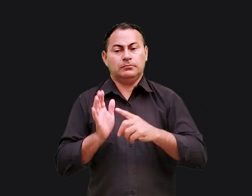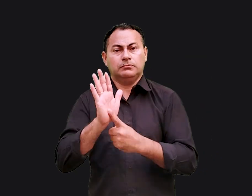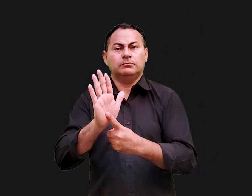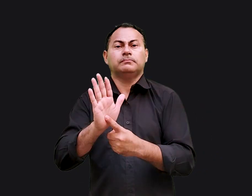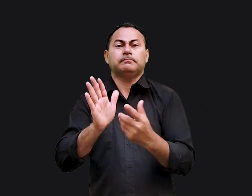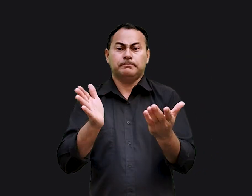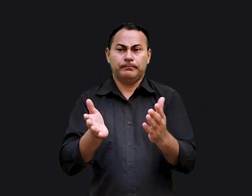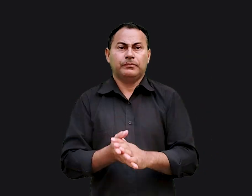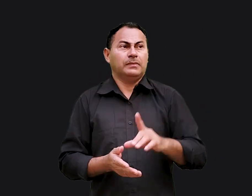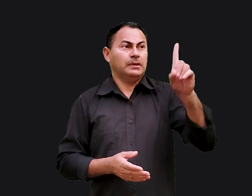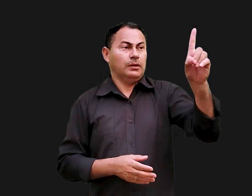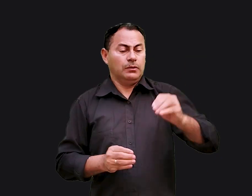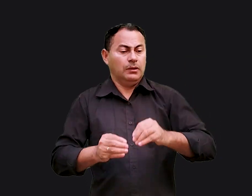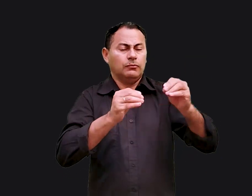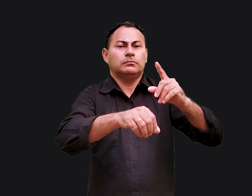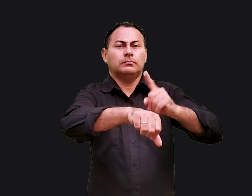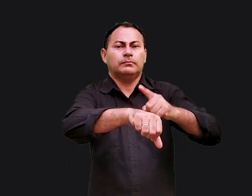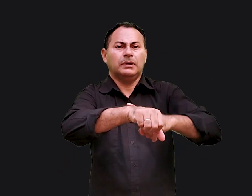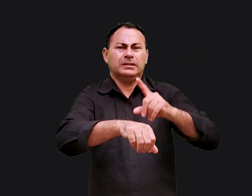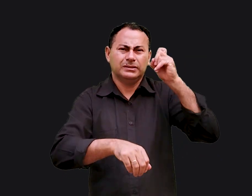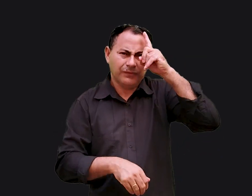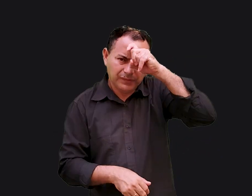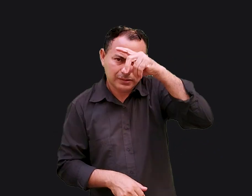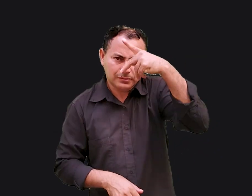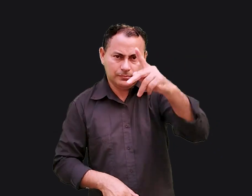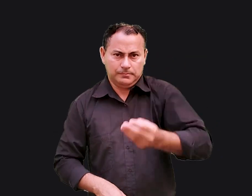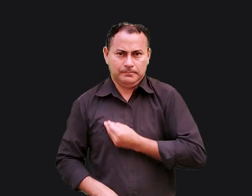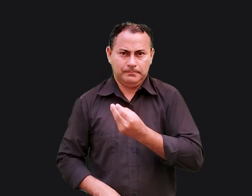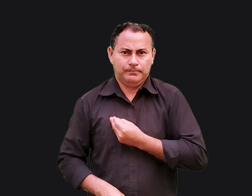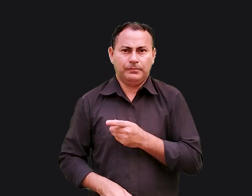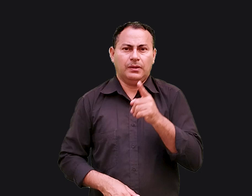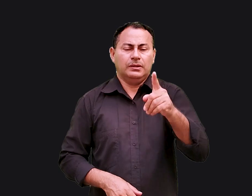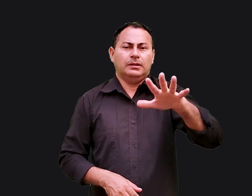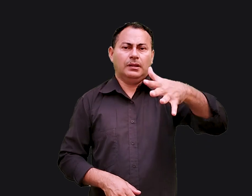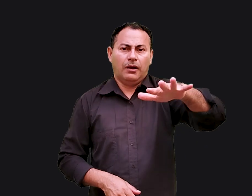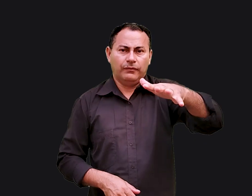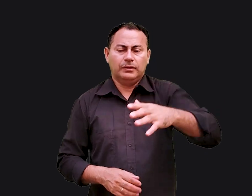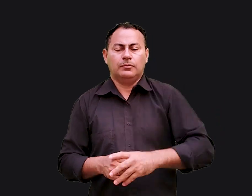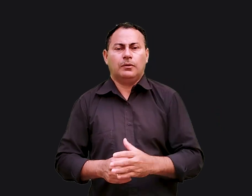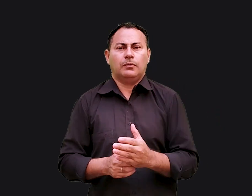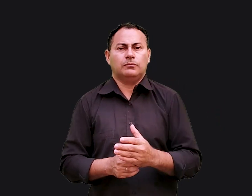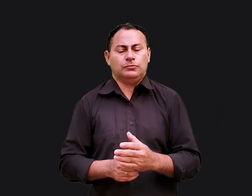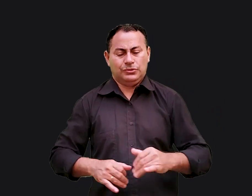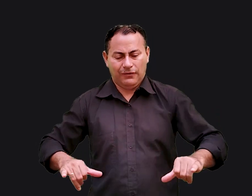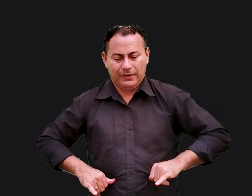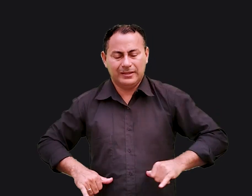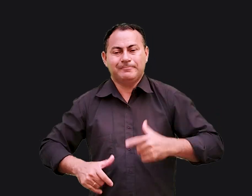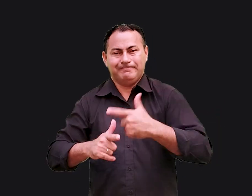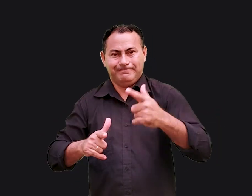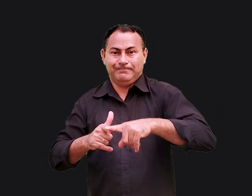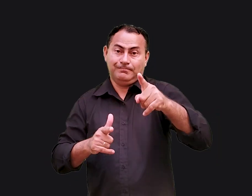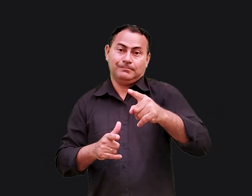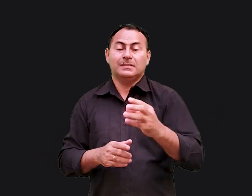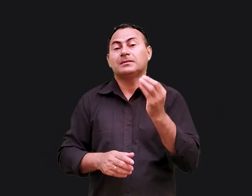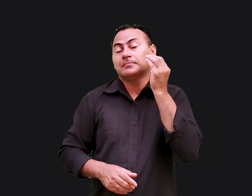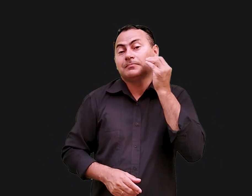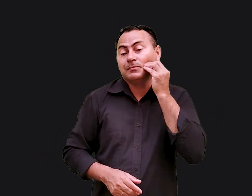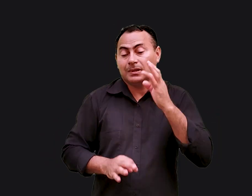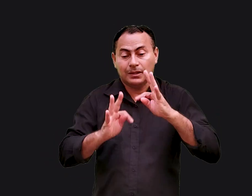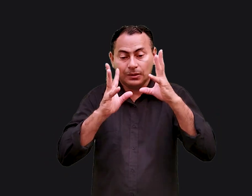e como resultado disso Deus o levou a um período difícil de sua vida você talvez esteja comendo um banquete de consequências e